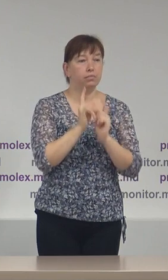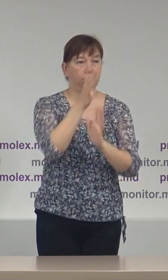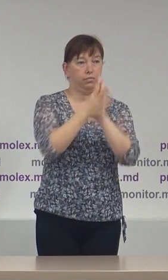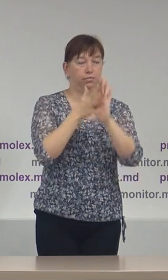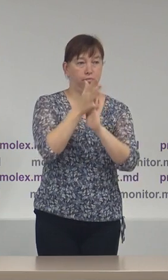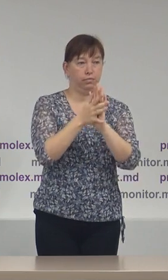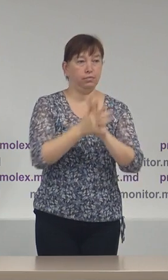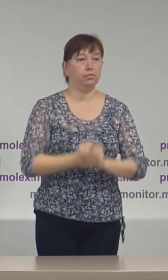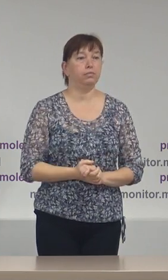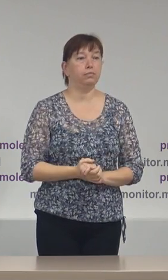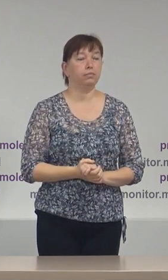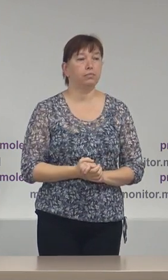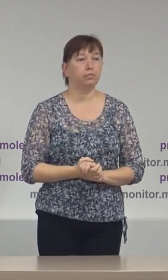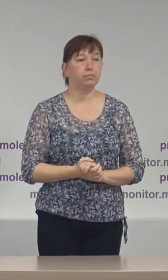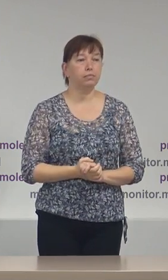-gestuale.